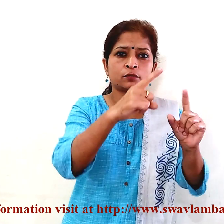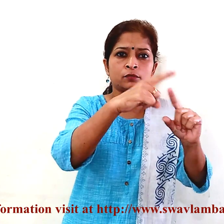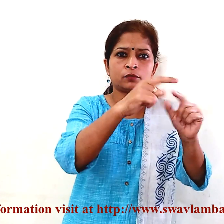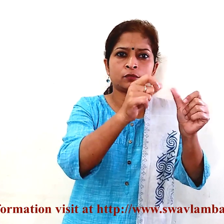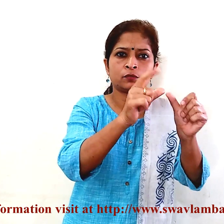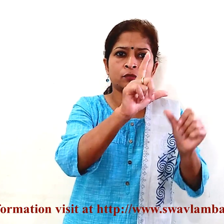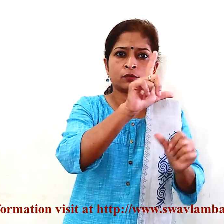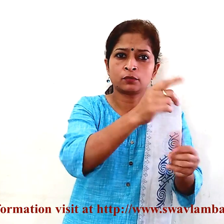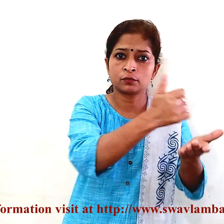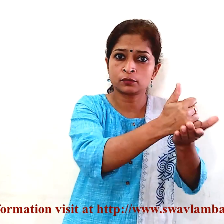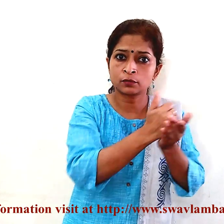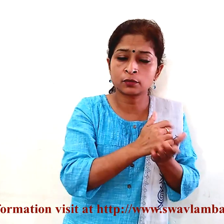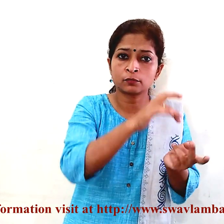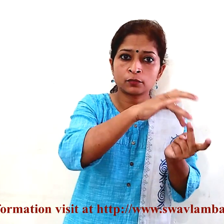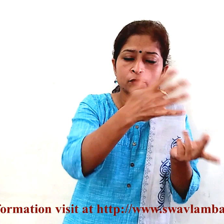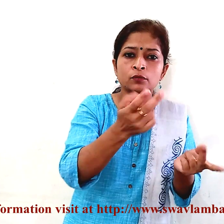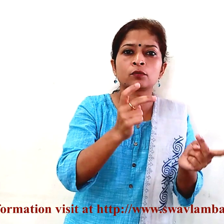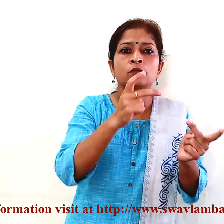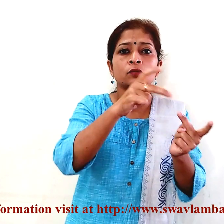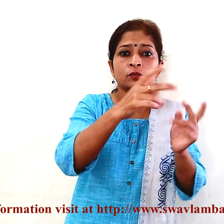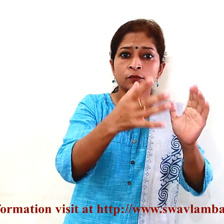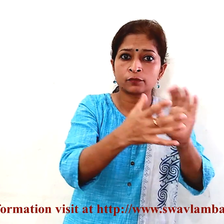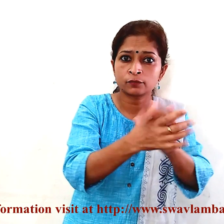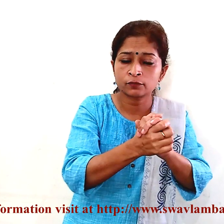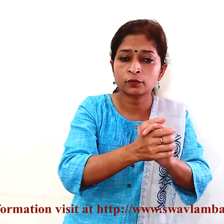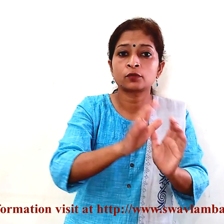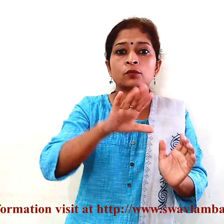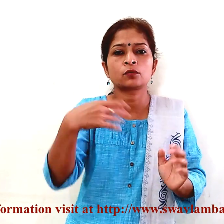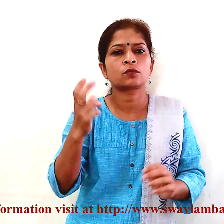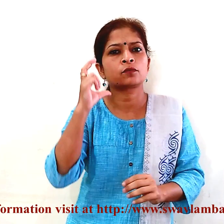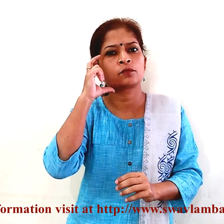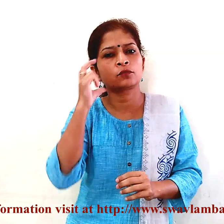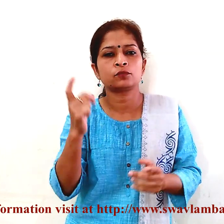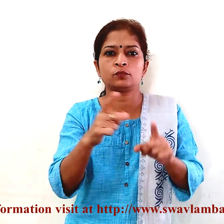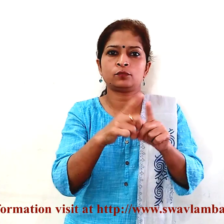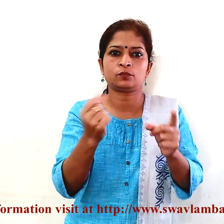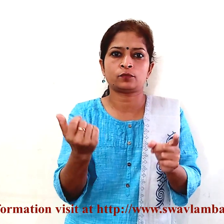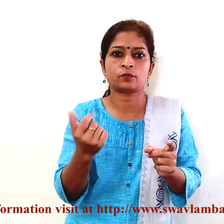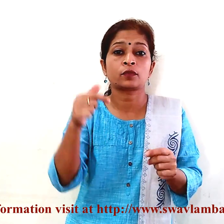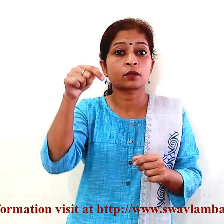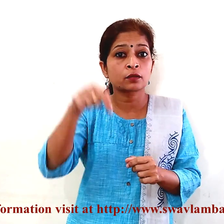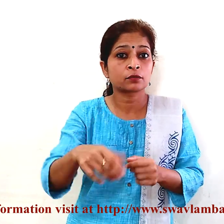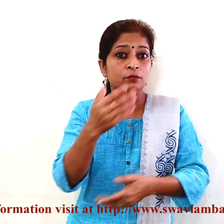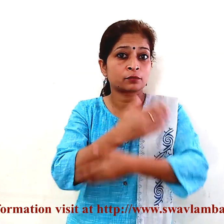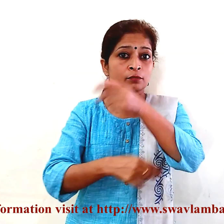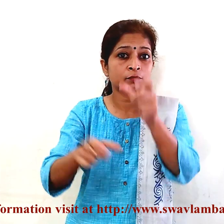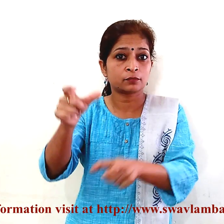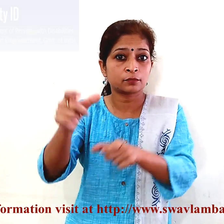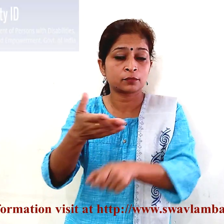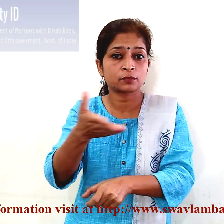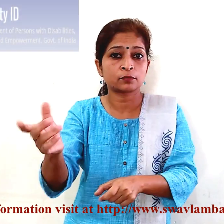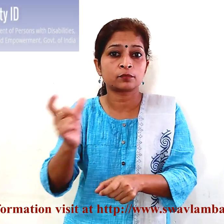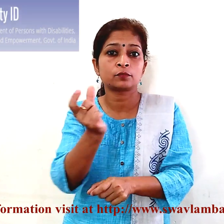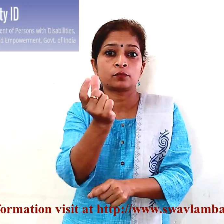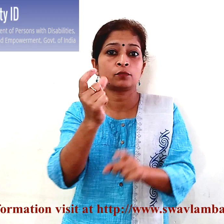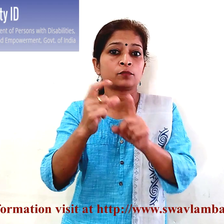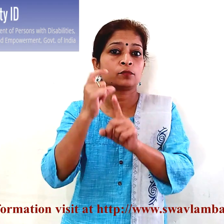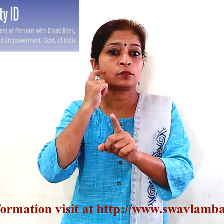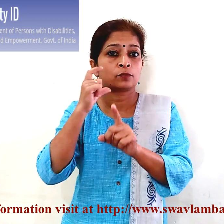इमित्र या अपने मोबाईल से भी कर सकते हैं तो आज ही दिव्यांग जन UDID Card बनवाएं और